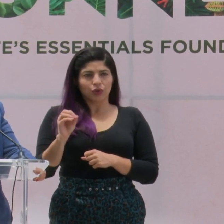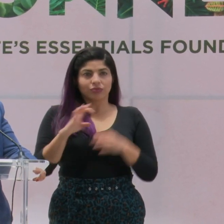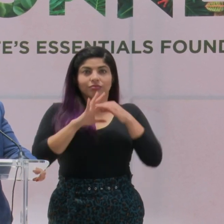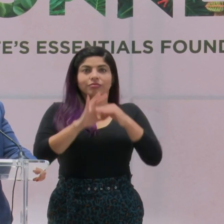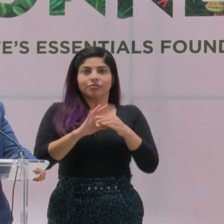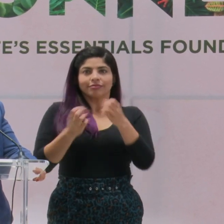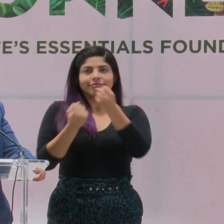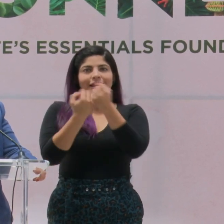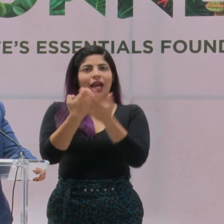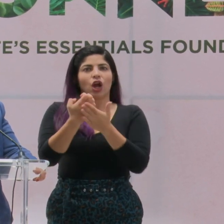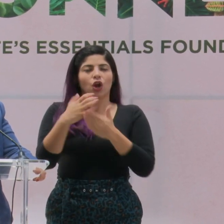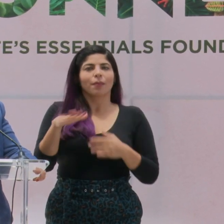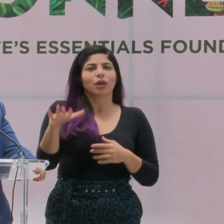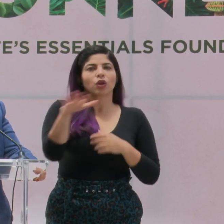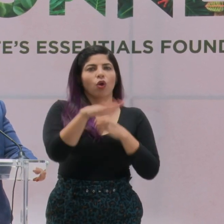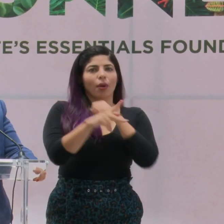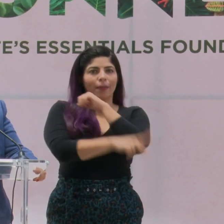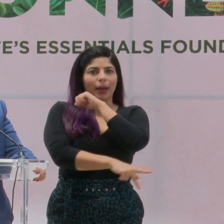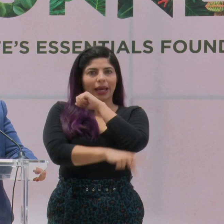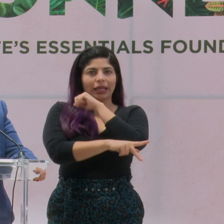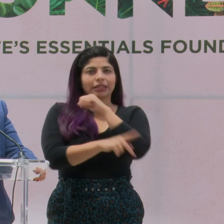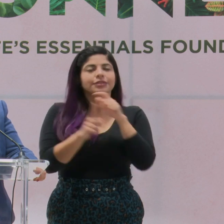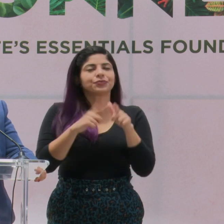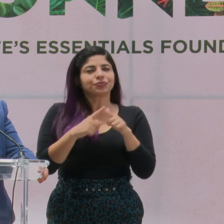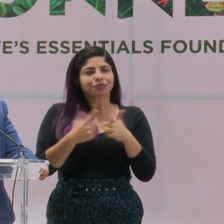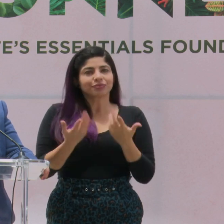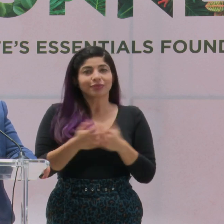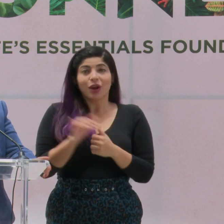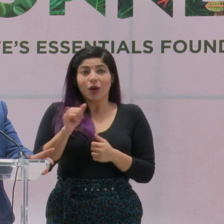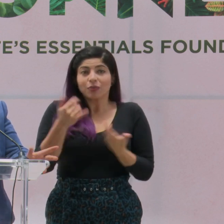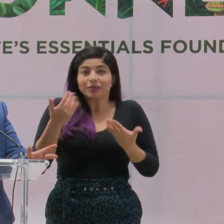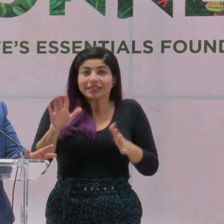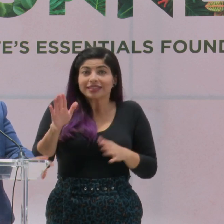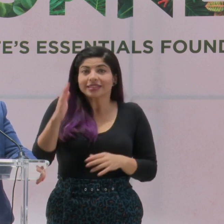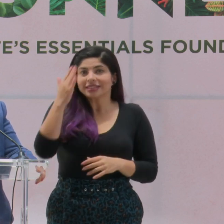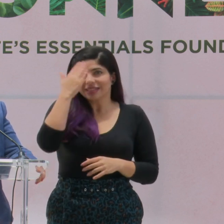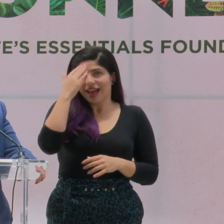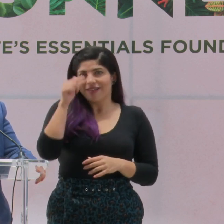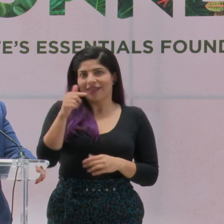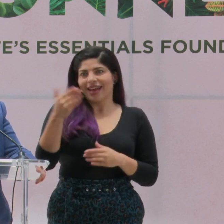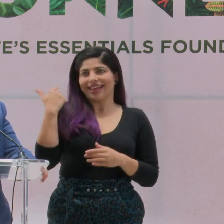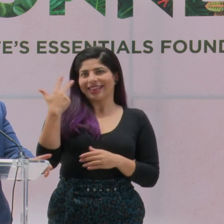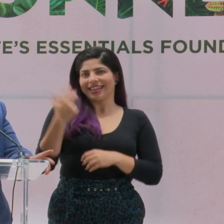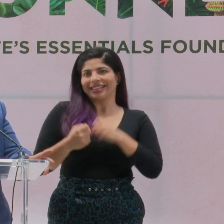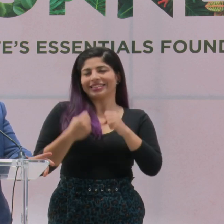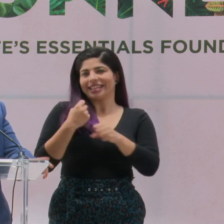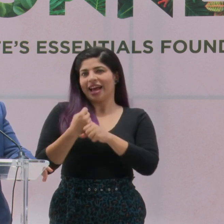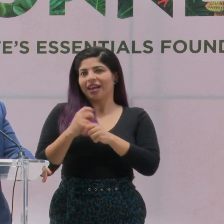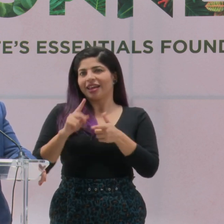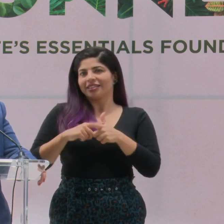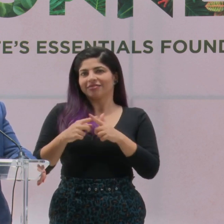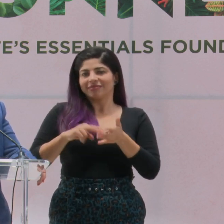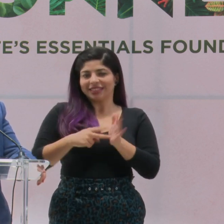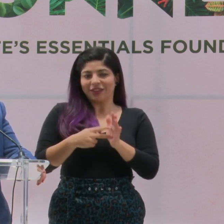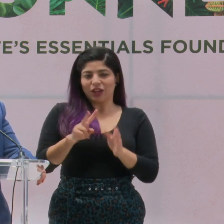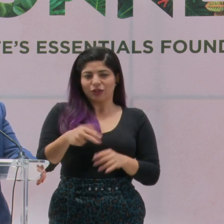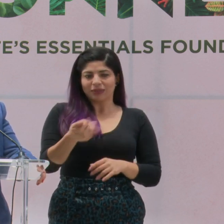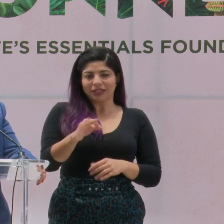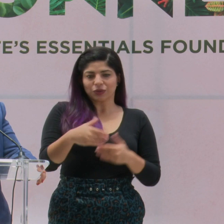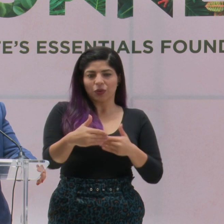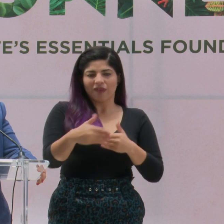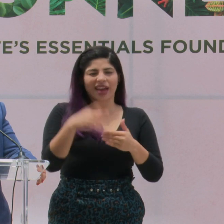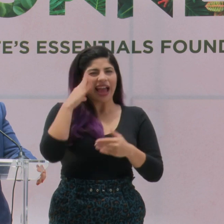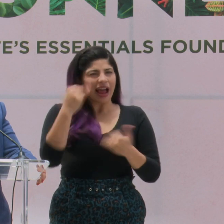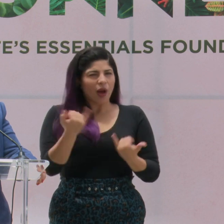economía del país. Así que, como ya sé, eso hace tres años, para el 2019, creemos que estamos